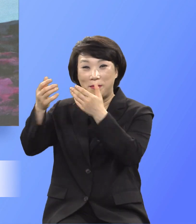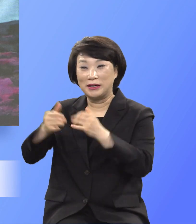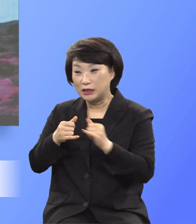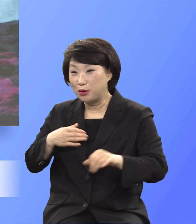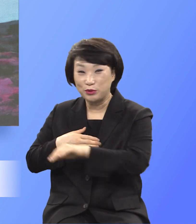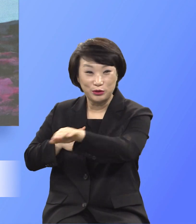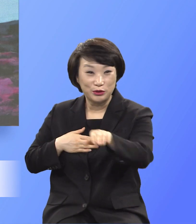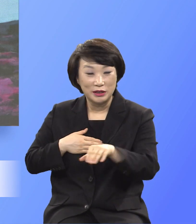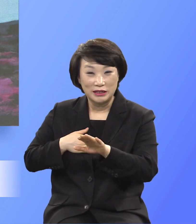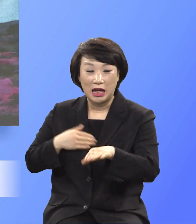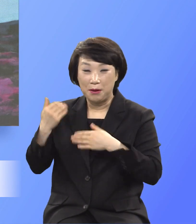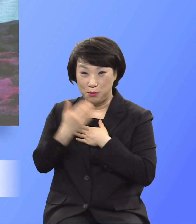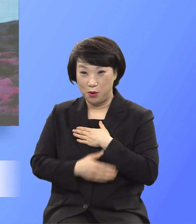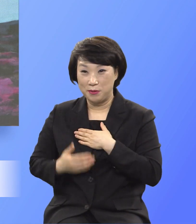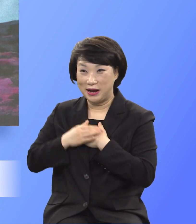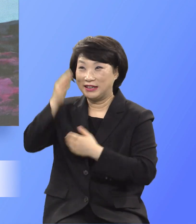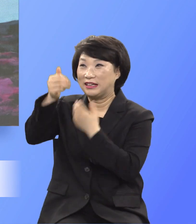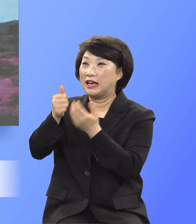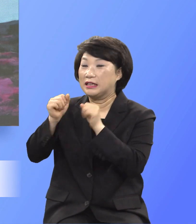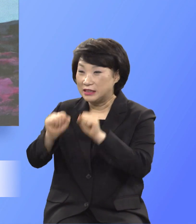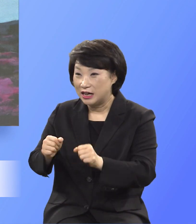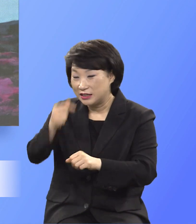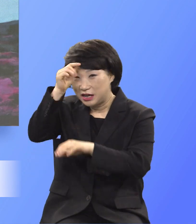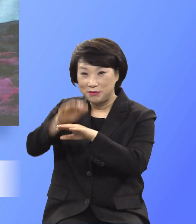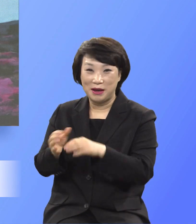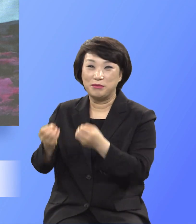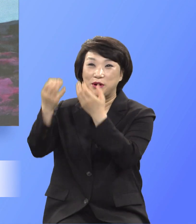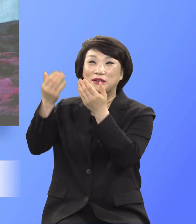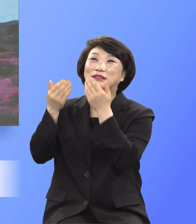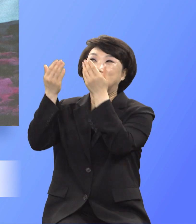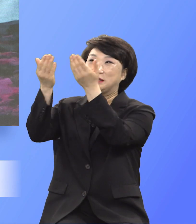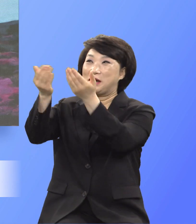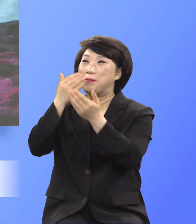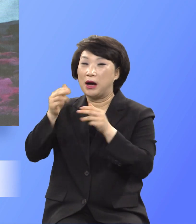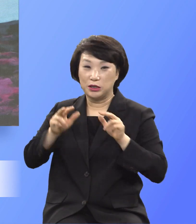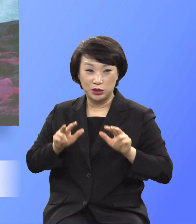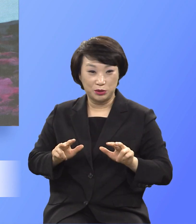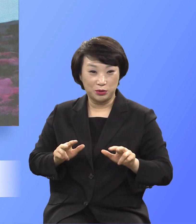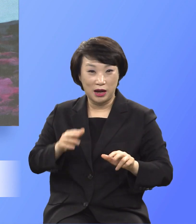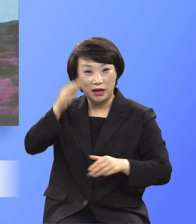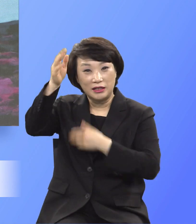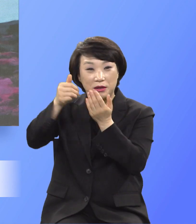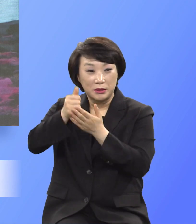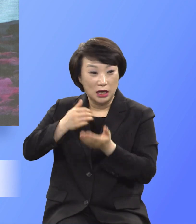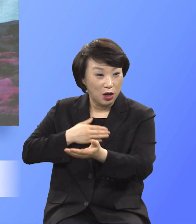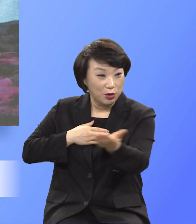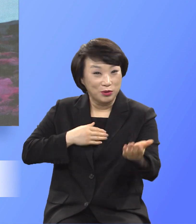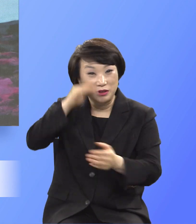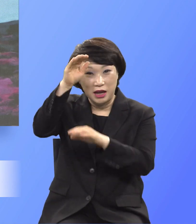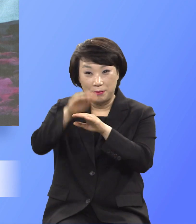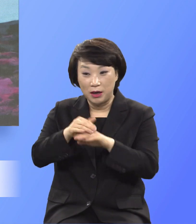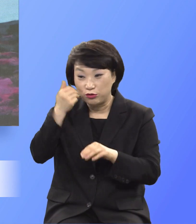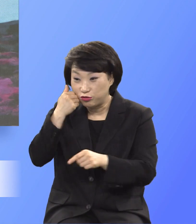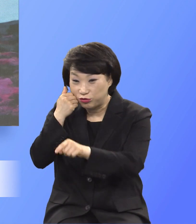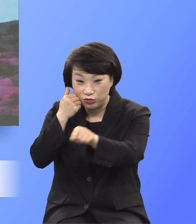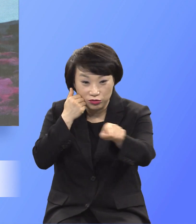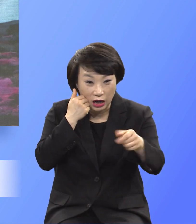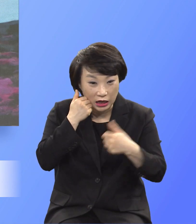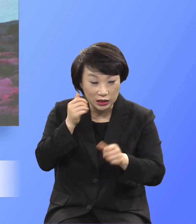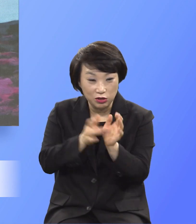산재물로 드릴 수 있으니 하나님은 지금도 여러분이 드리지 않는 예배의 아들의 피를 보고자 하며